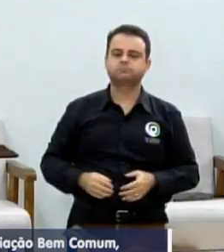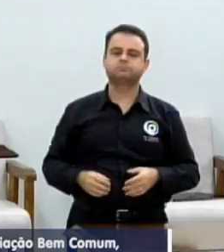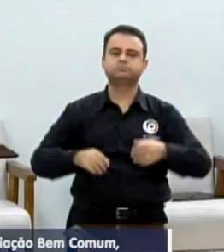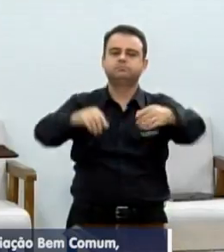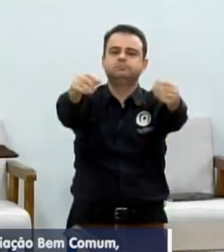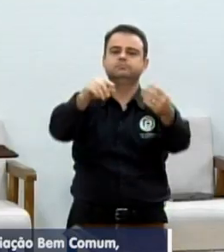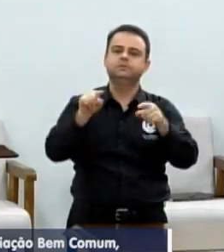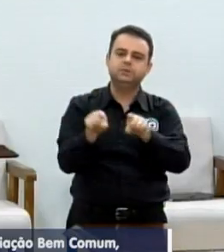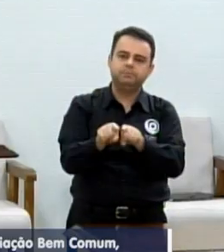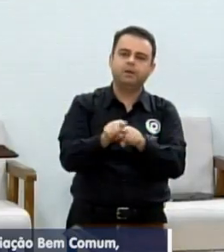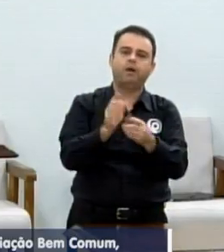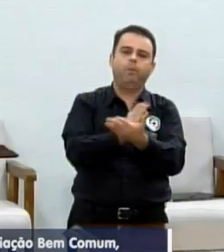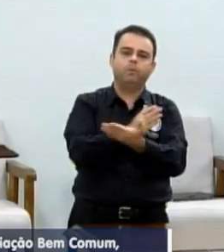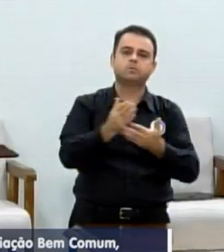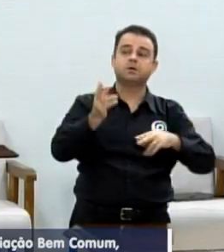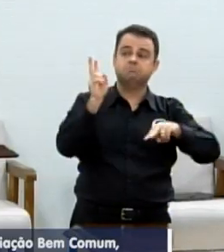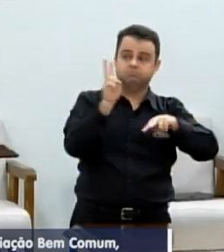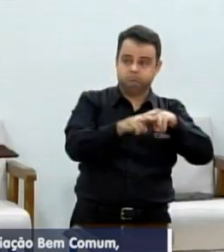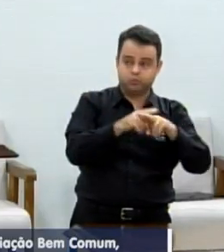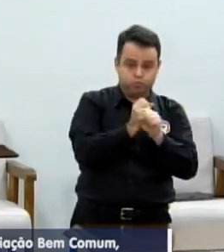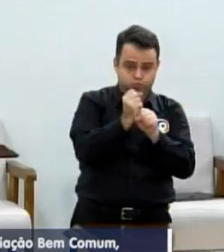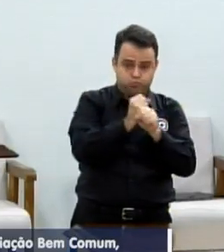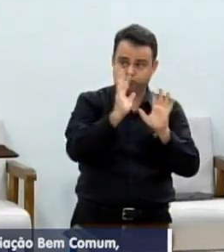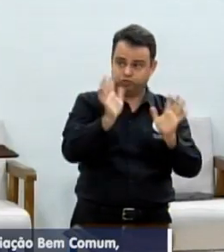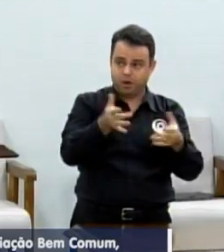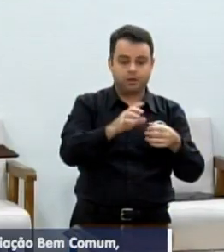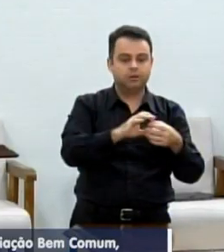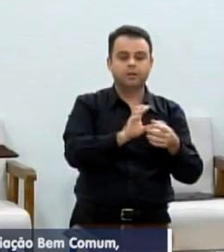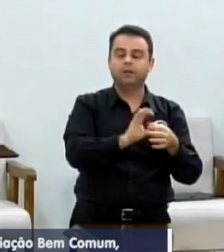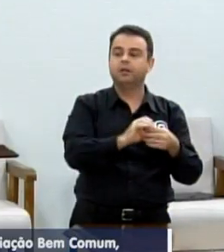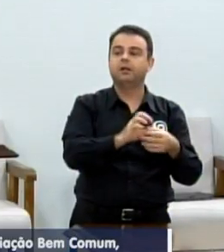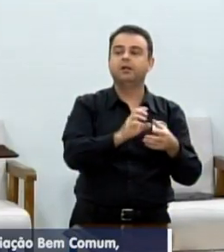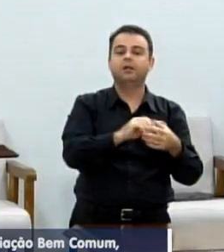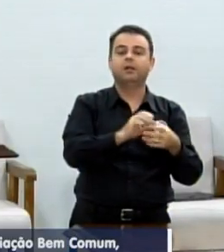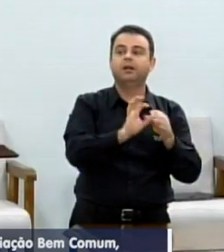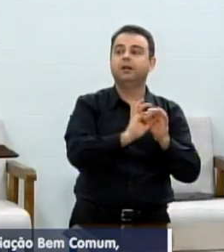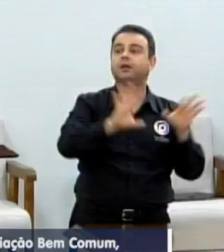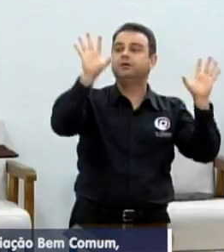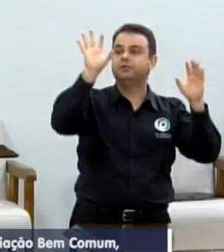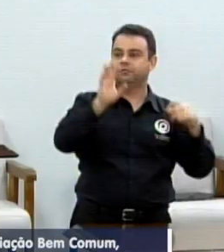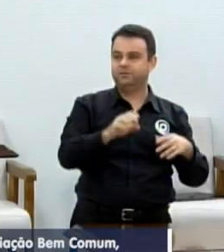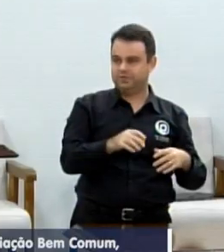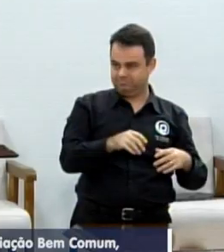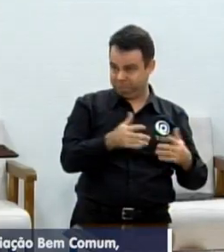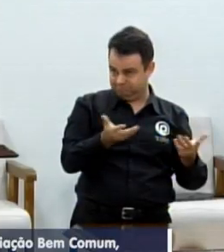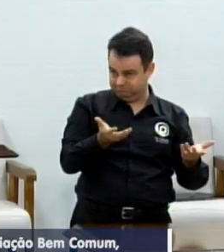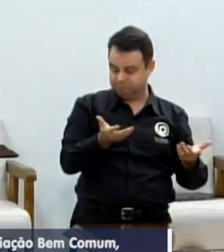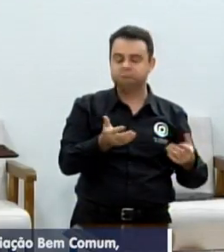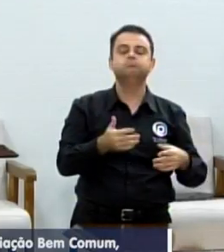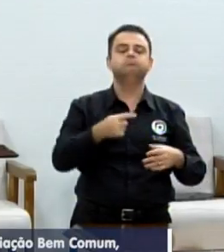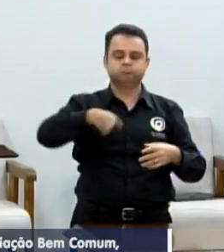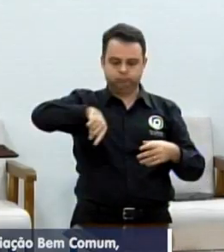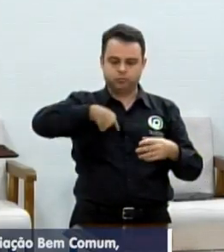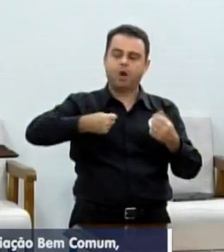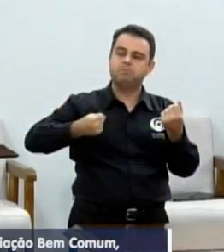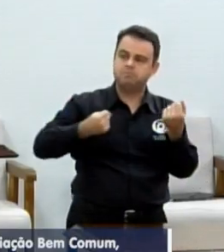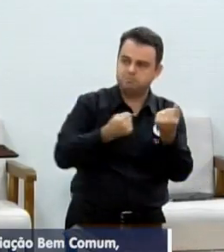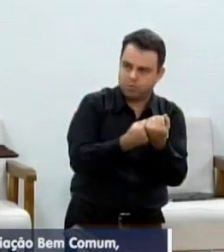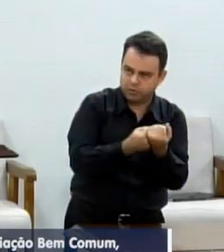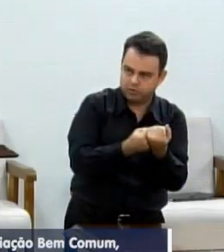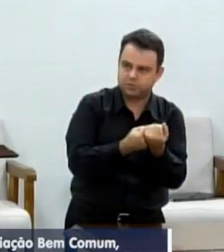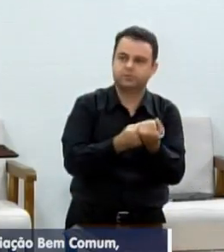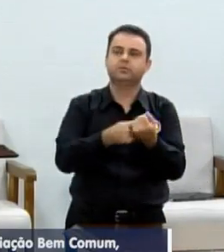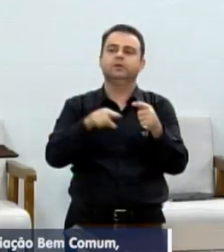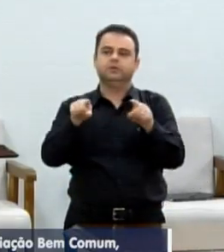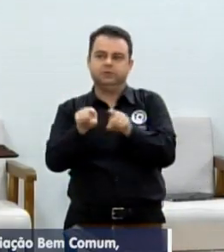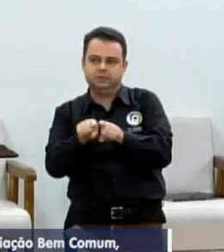e participando também a ABC ativamente de todos os POP Rua Jude que tivemos aqui